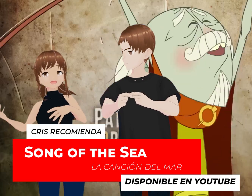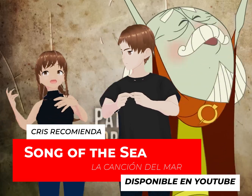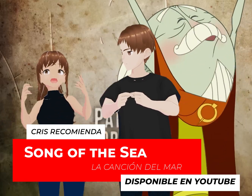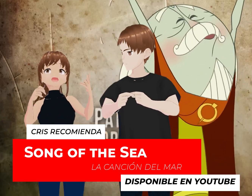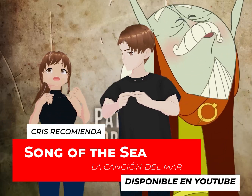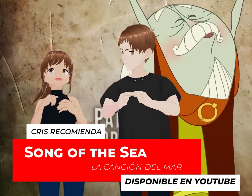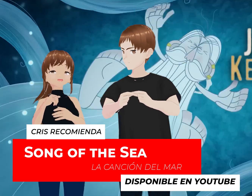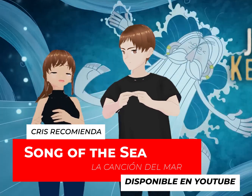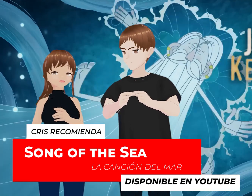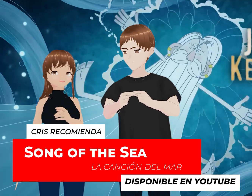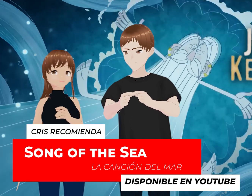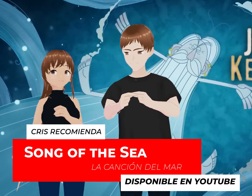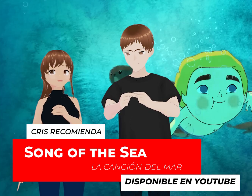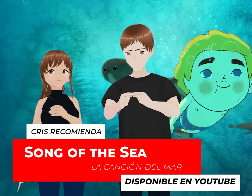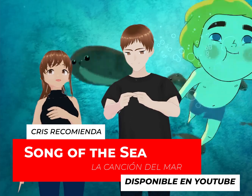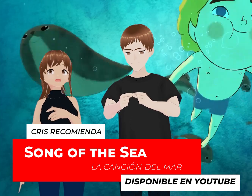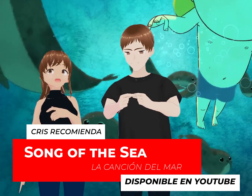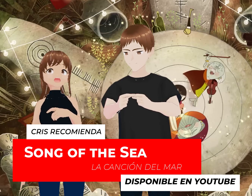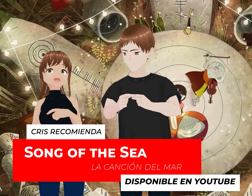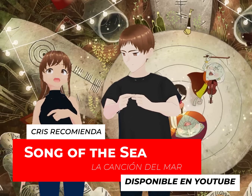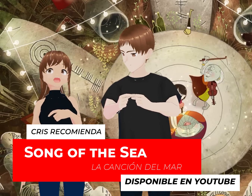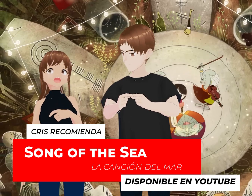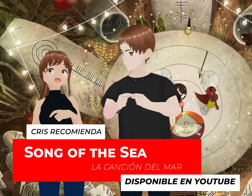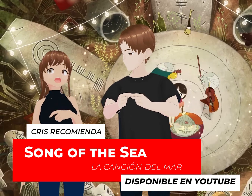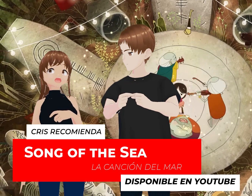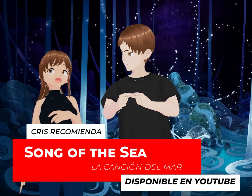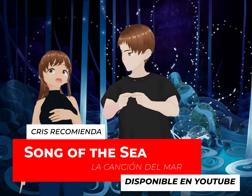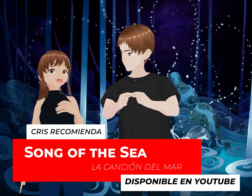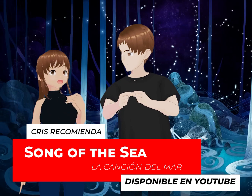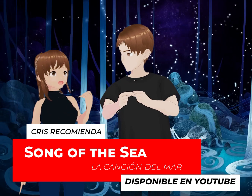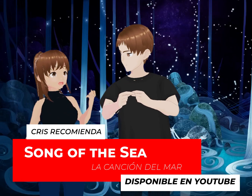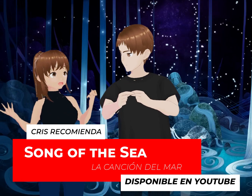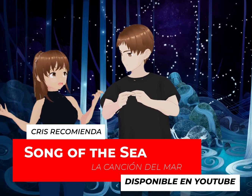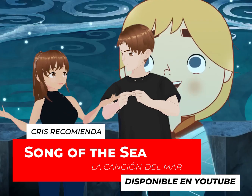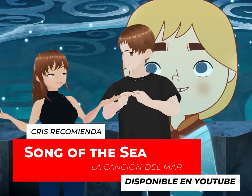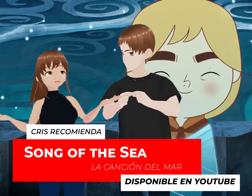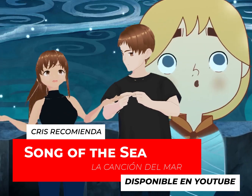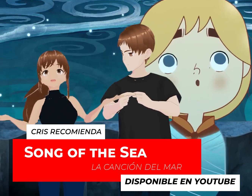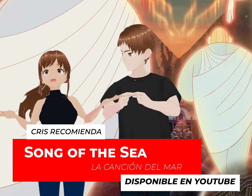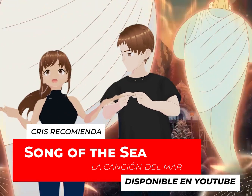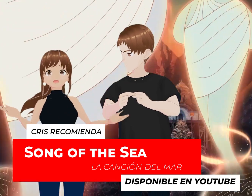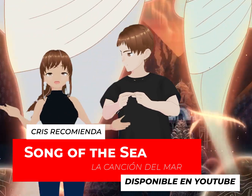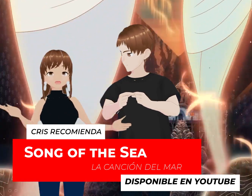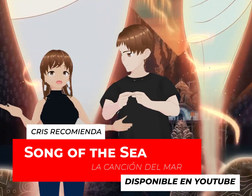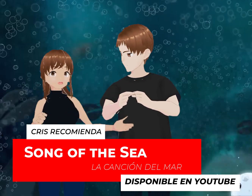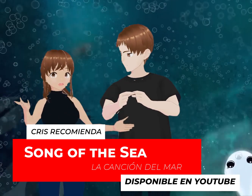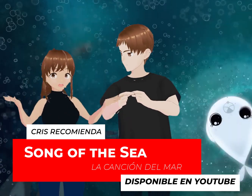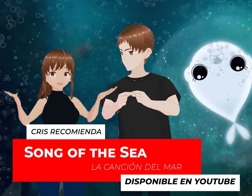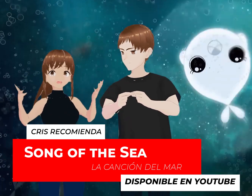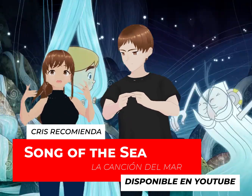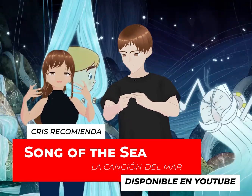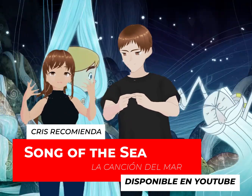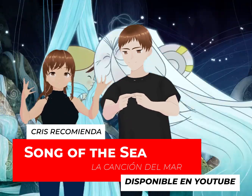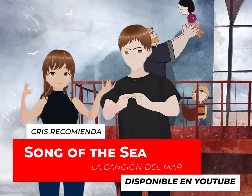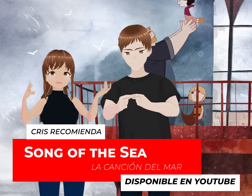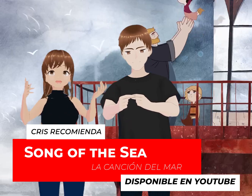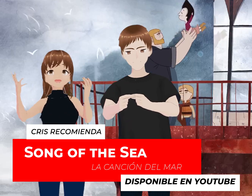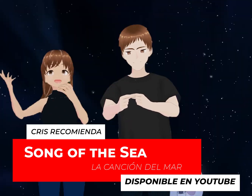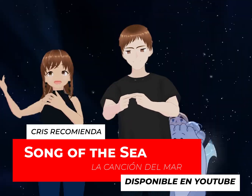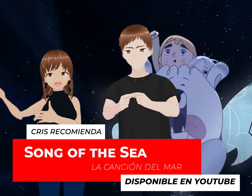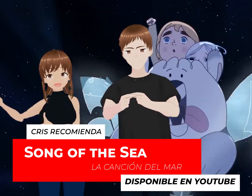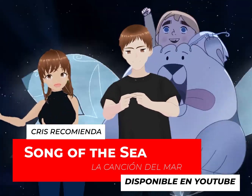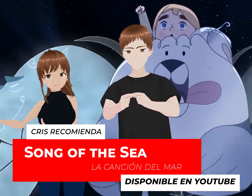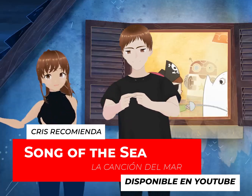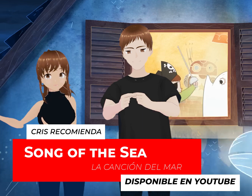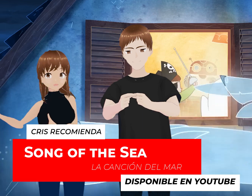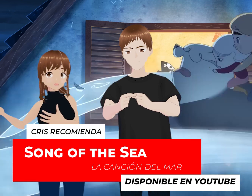generación. Y en esta ocasión vamos a ver la leyenda de un ser mitológico que, de hecho, o sea, no es